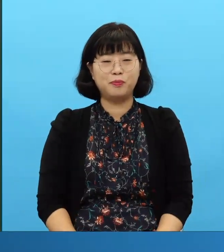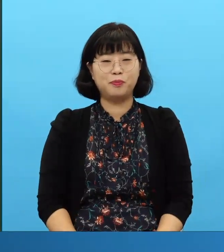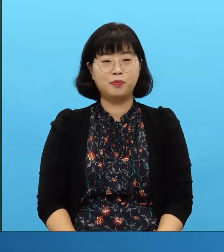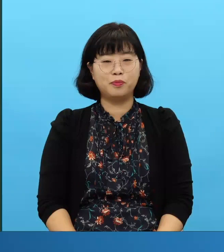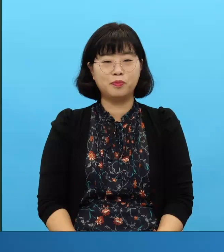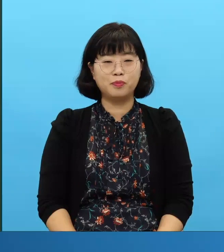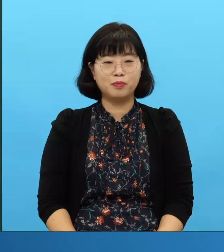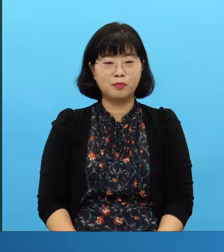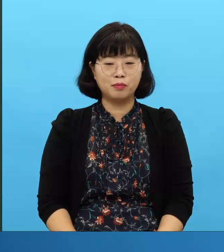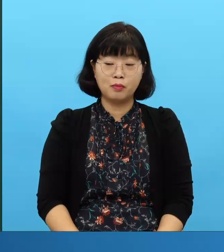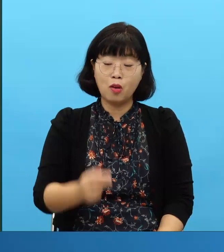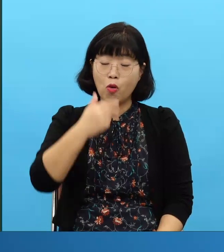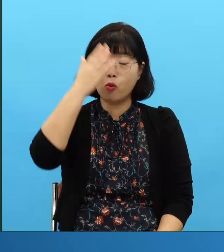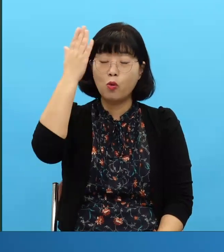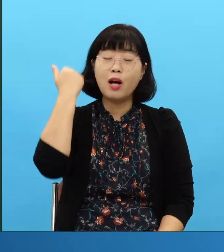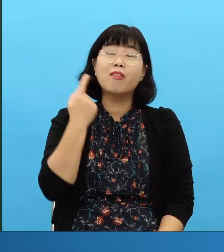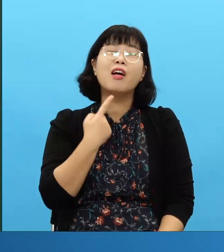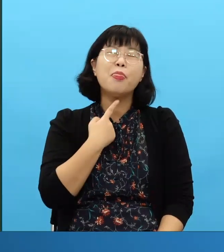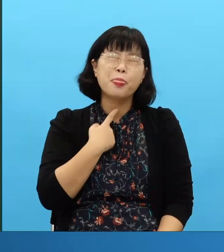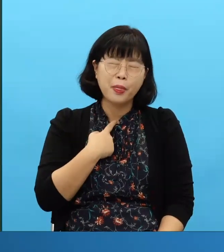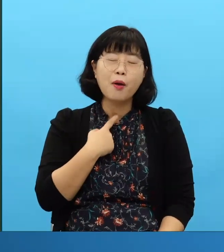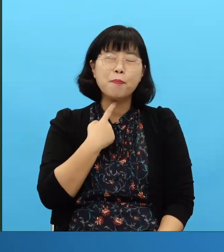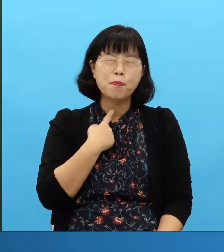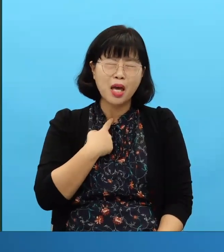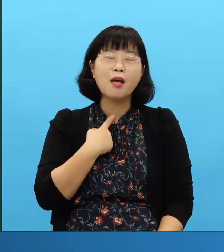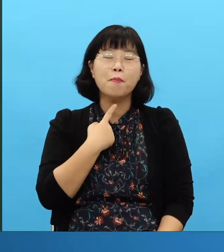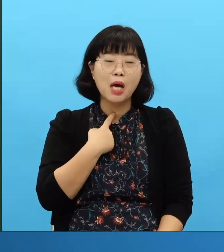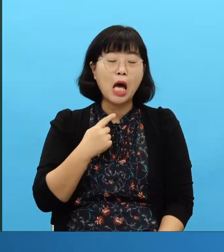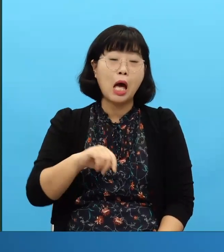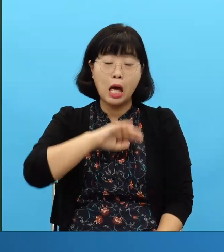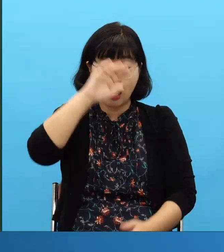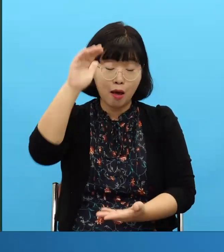no es una palabra simple, hay que cambiarlo con la palabra correcta y